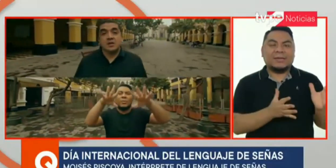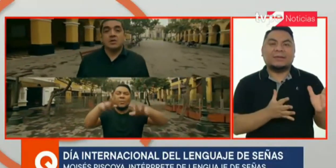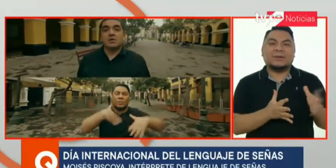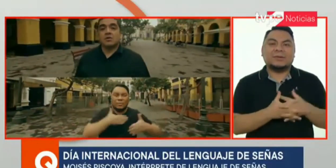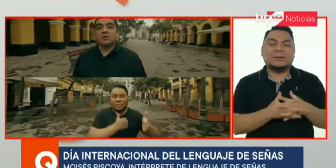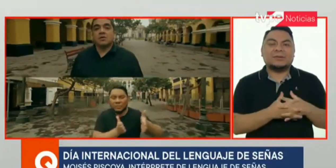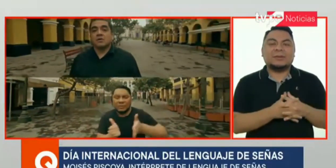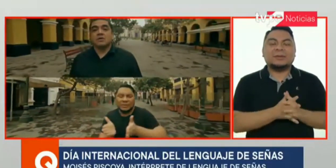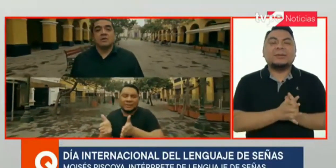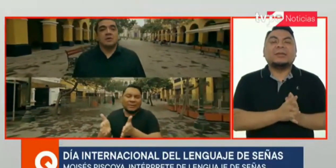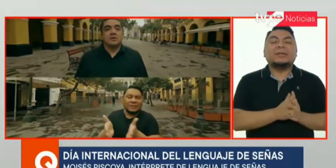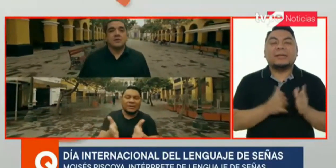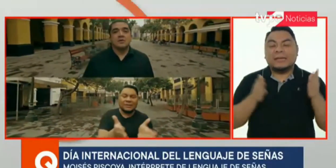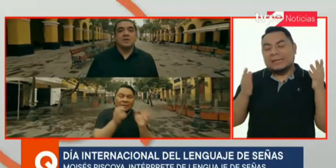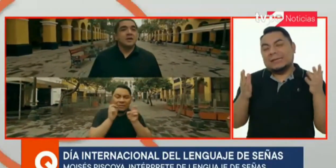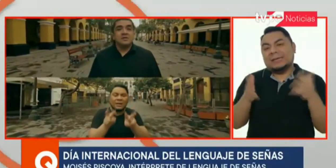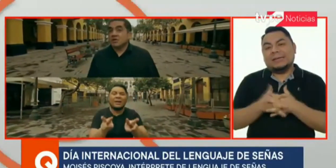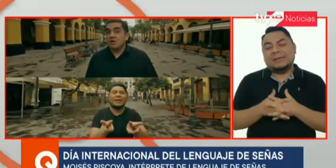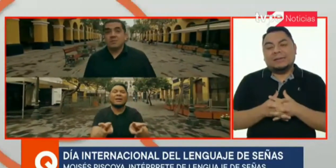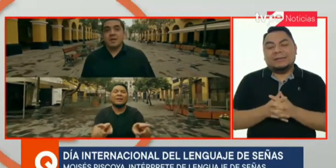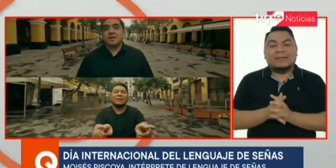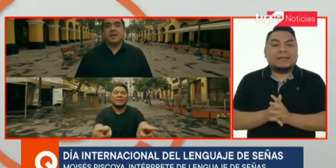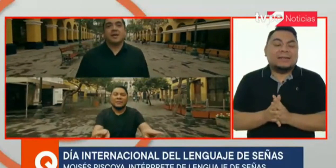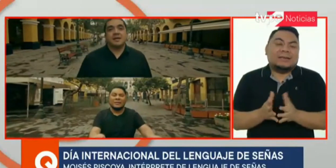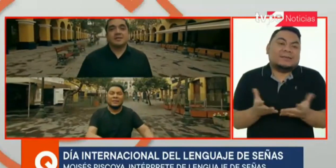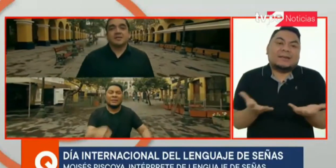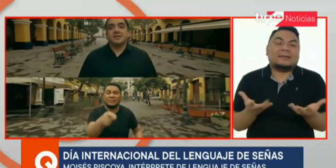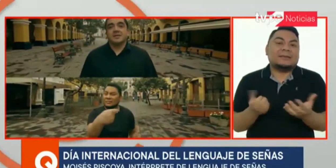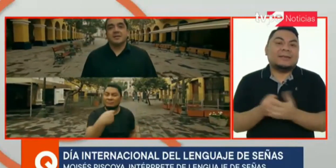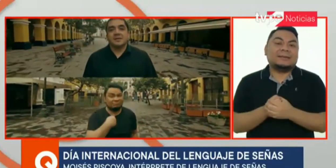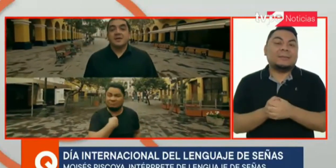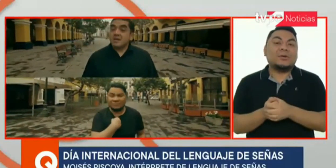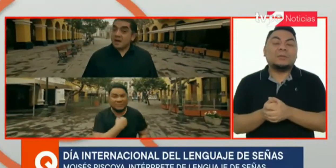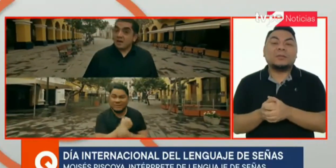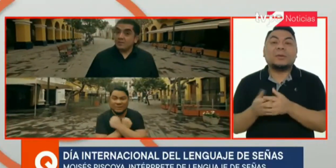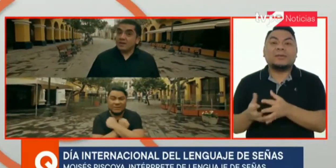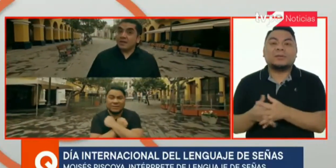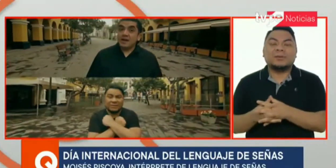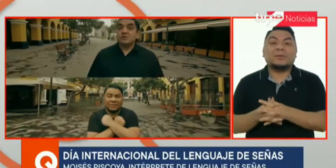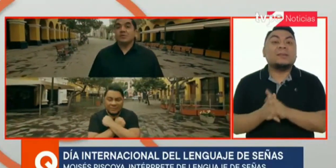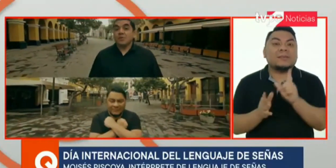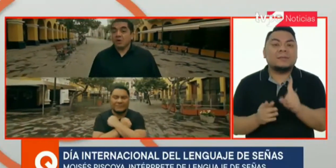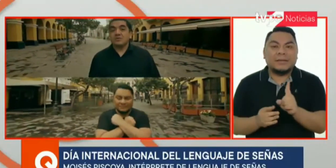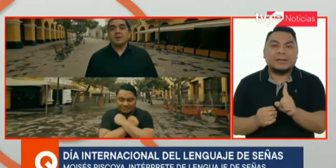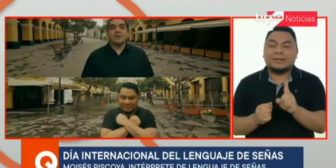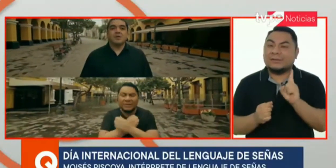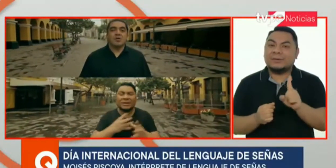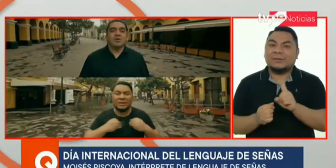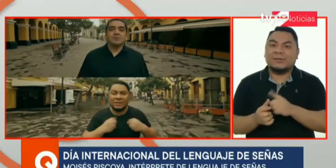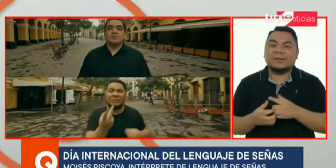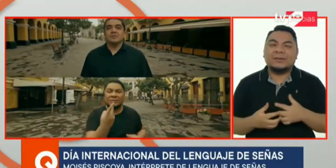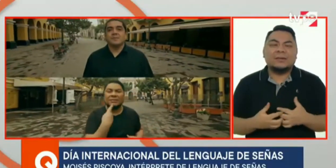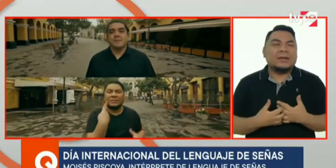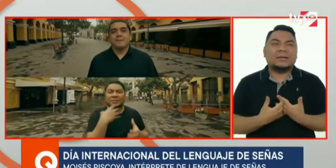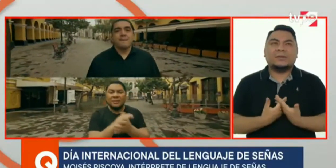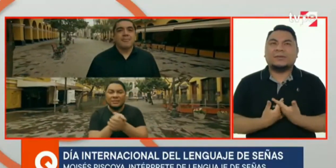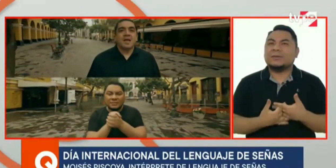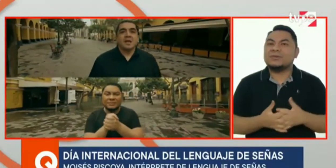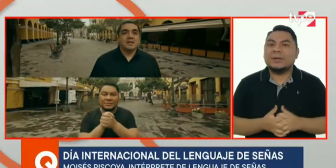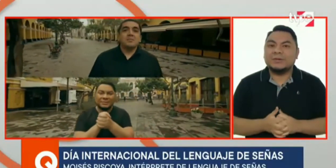estaba haciendo y gastar de tiempo completo esto, ¿no? Sin saber, en ese entonces, a los 18 años,